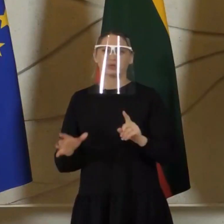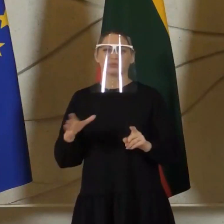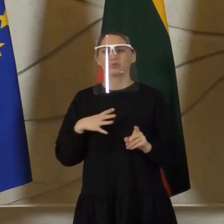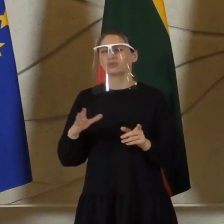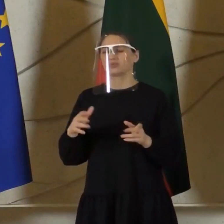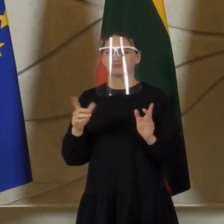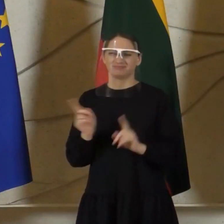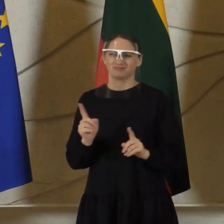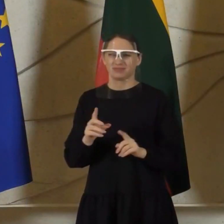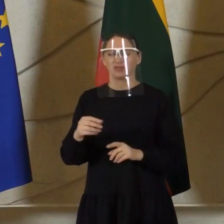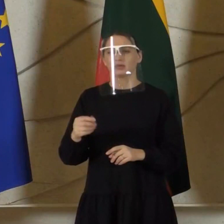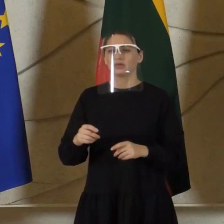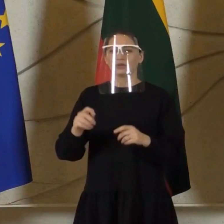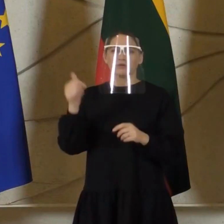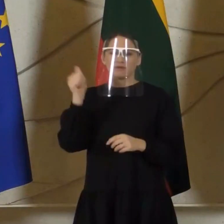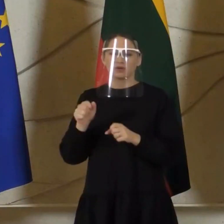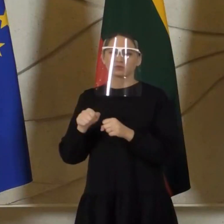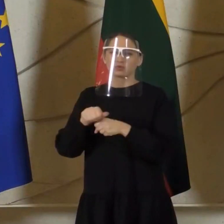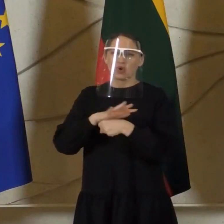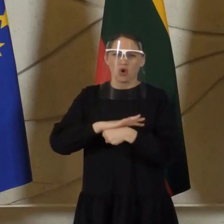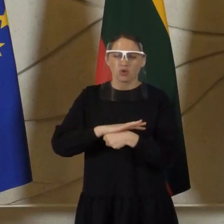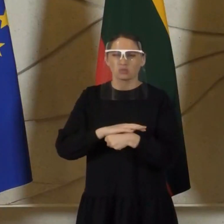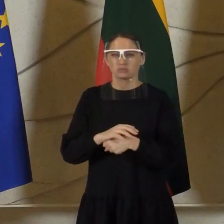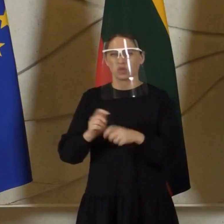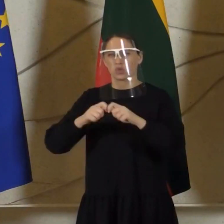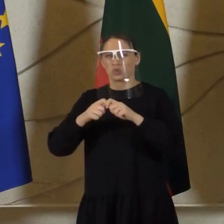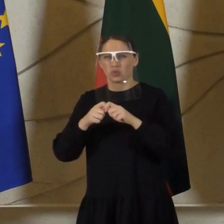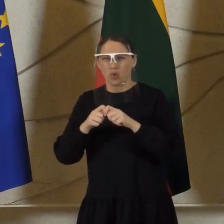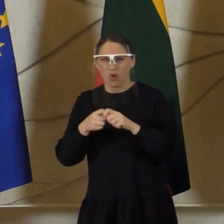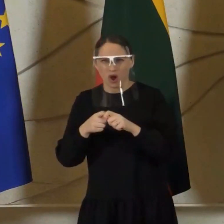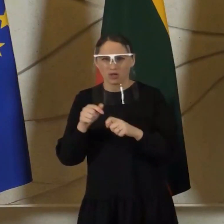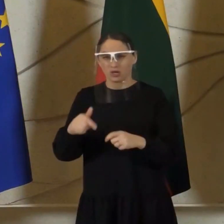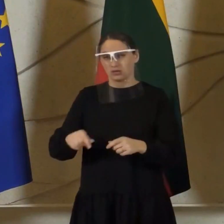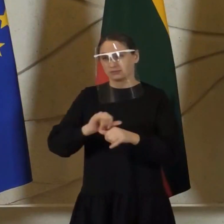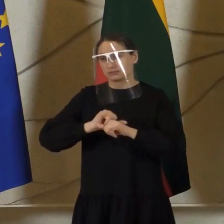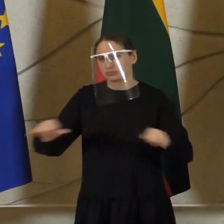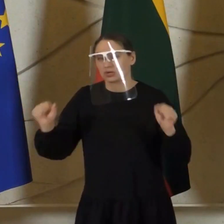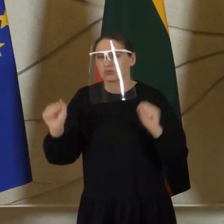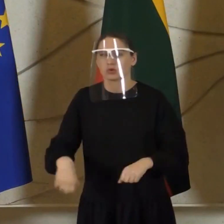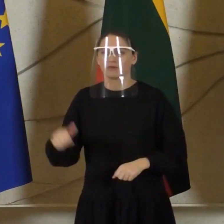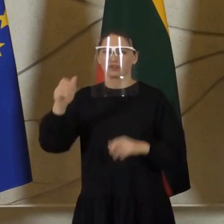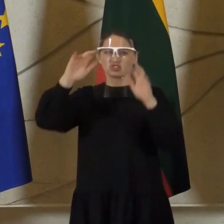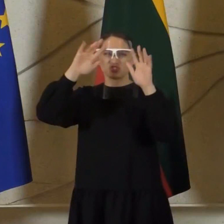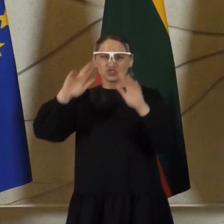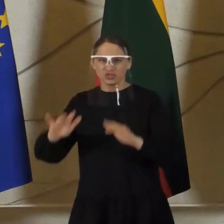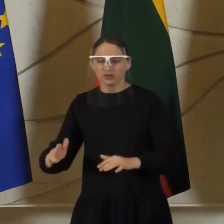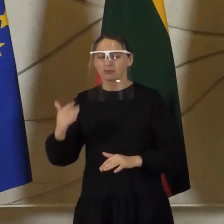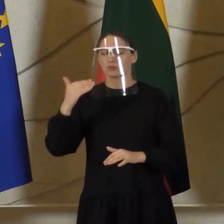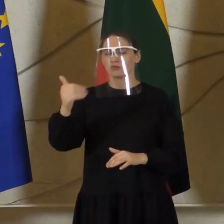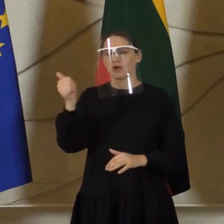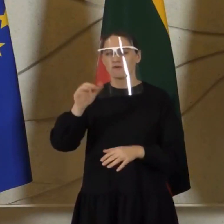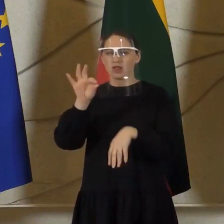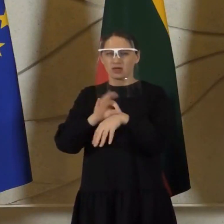Virusas yra myli gruodžio mėnesį, žiema apskritai yra visoms lygoms toks, toks, toks